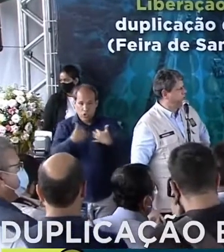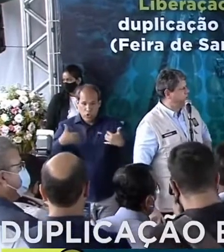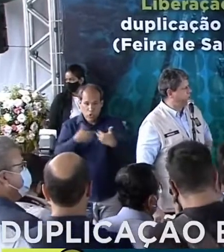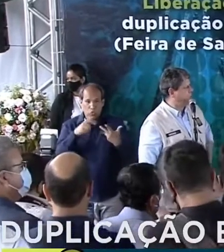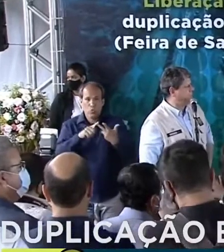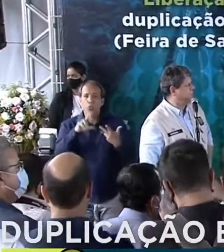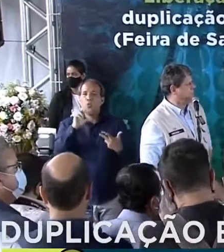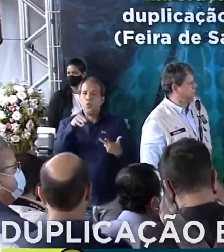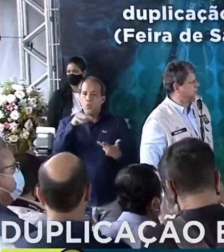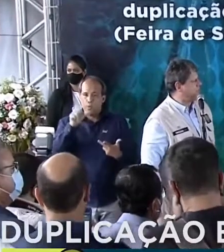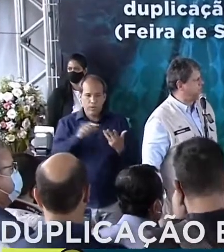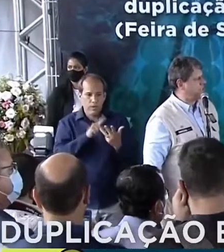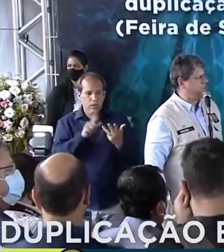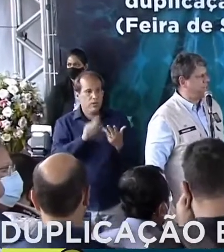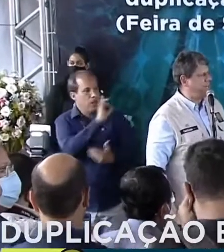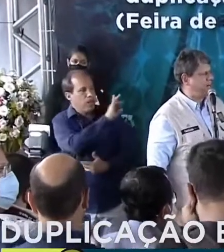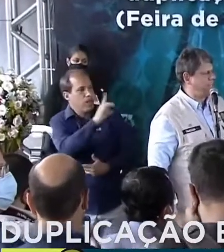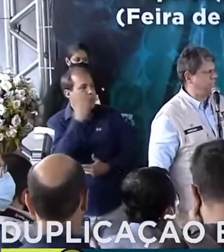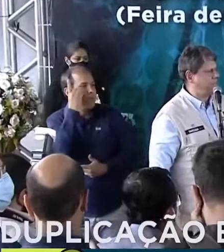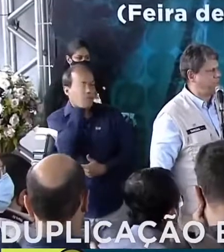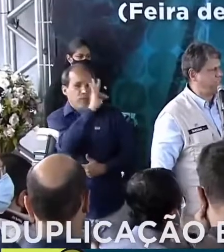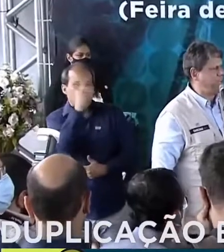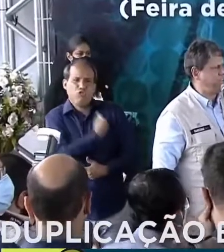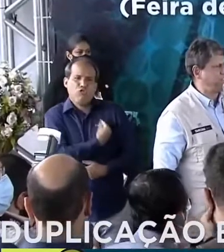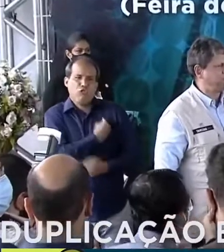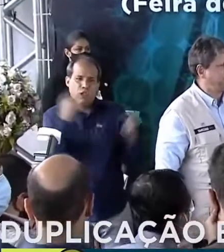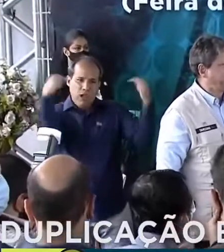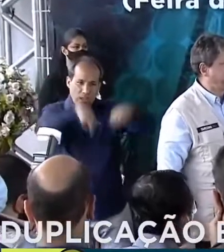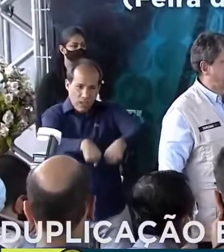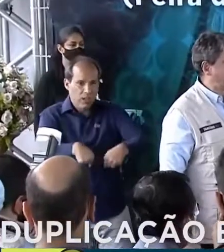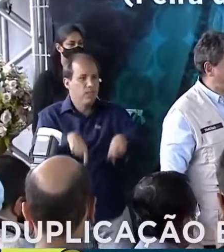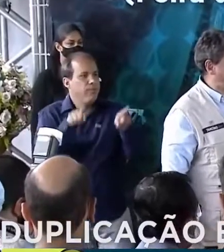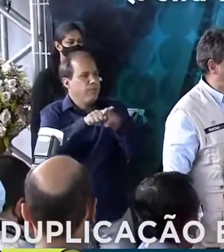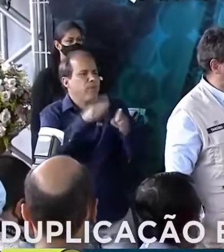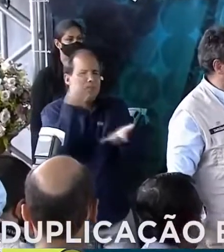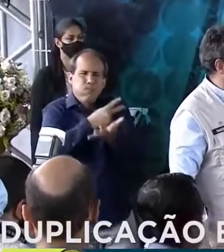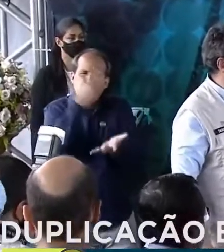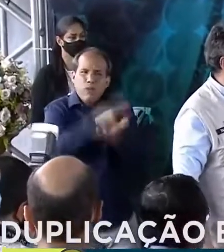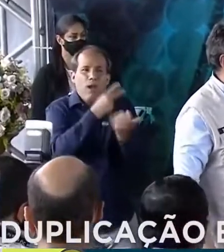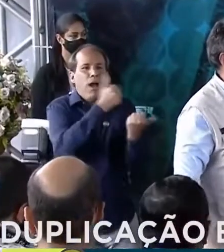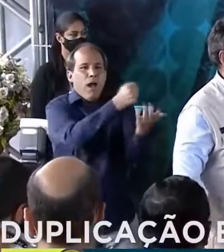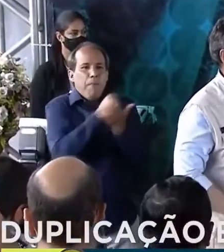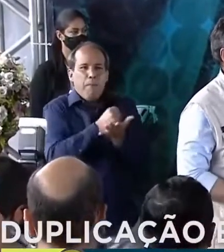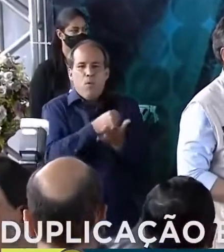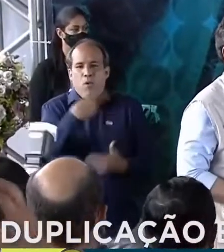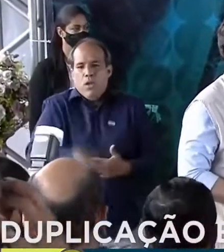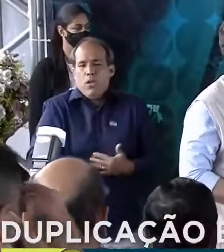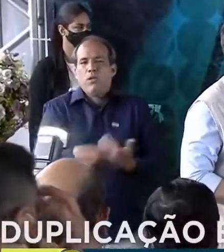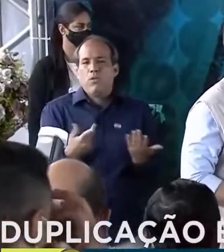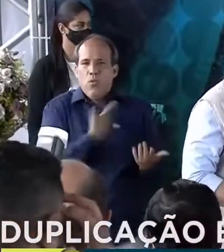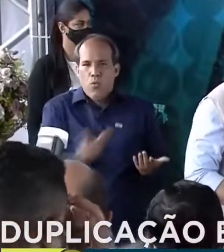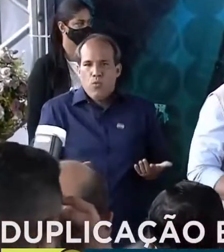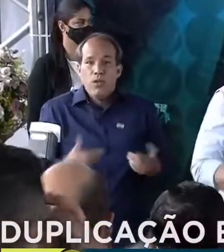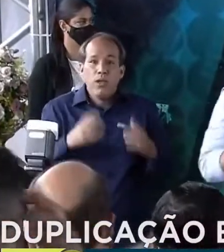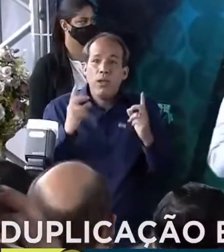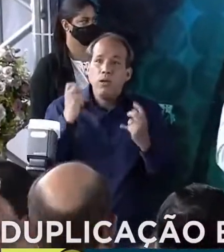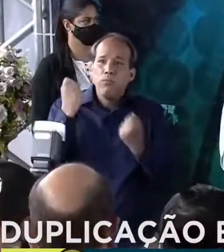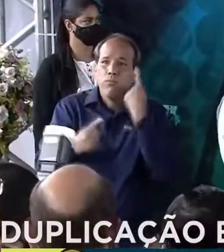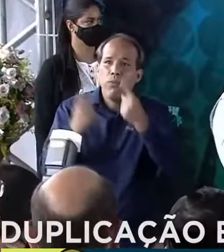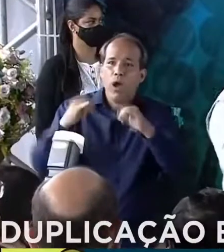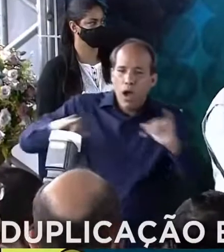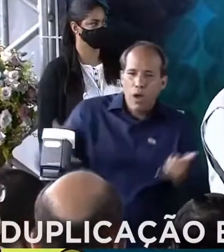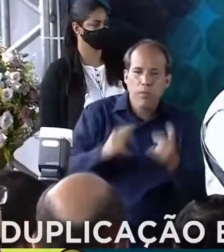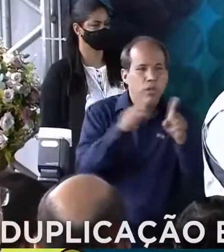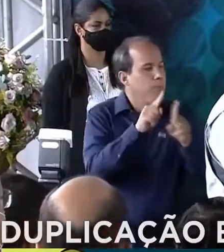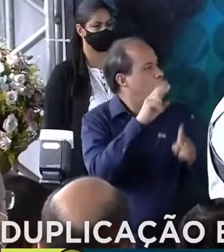ministro João Roma, meus caros deputados federais aqui presentes, que sempre têm nos apoiado em todas as oportunidades.